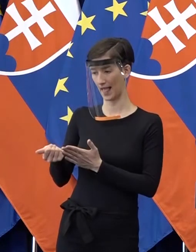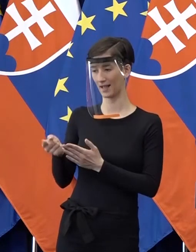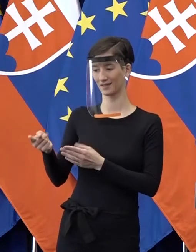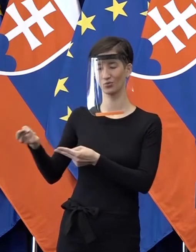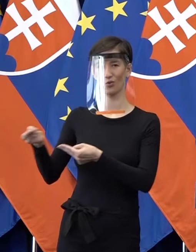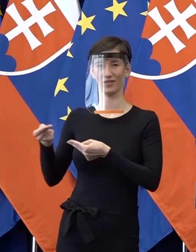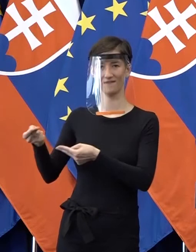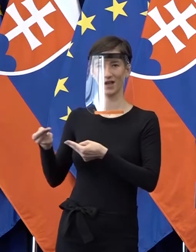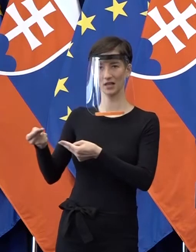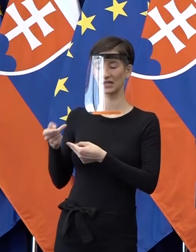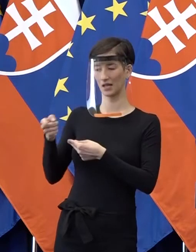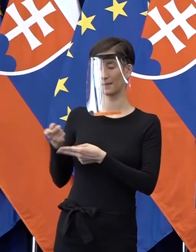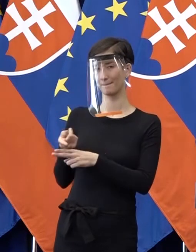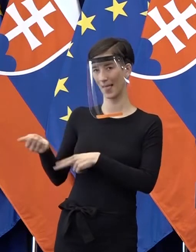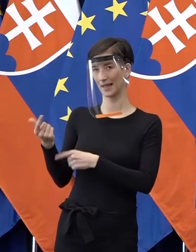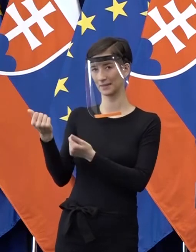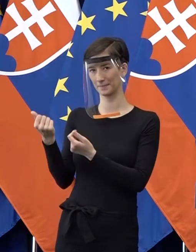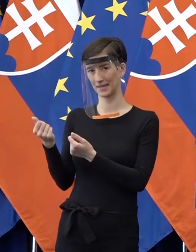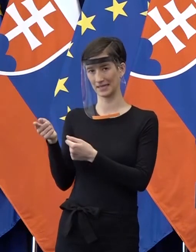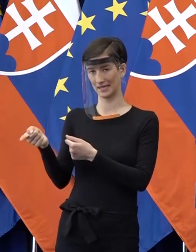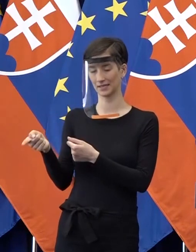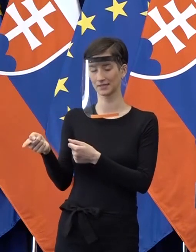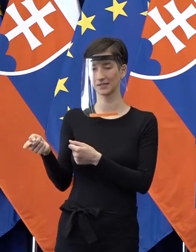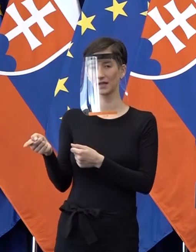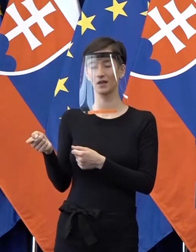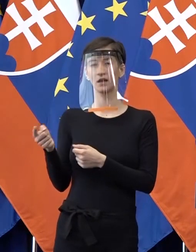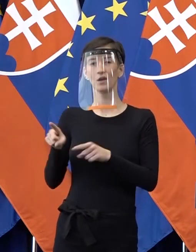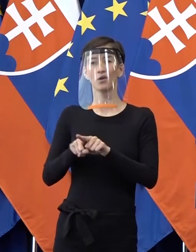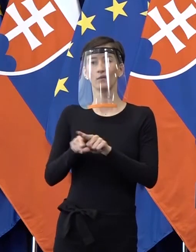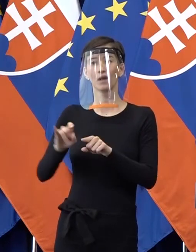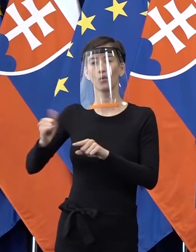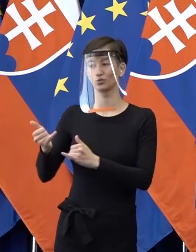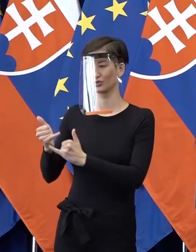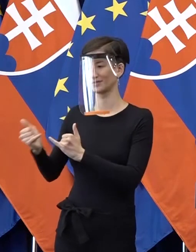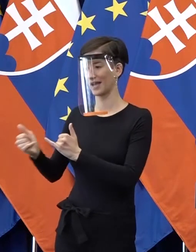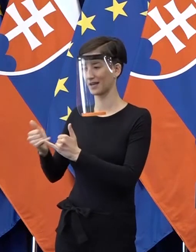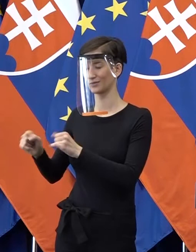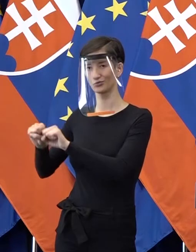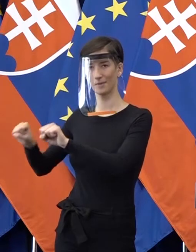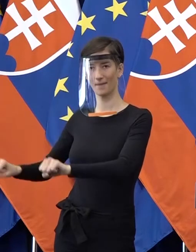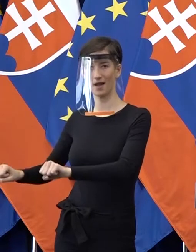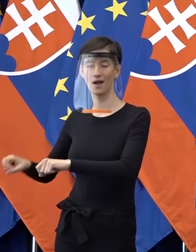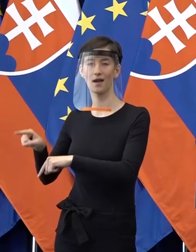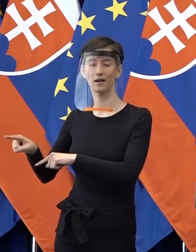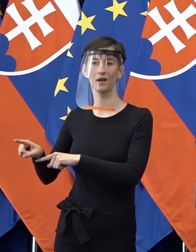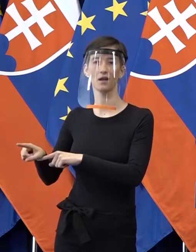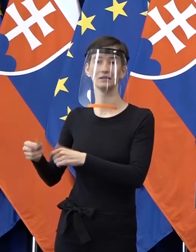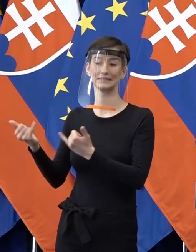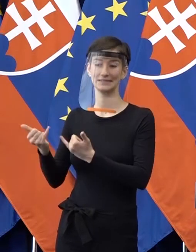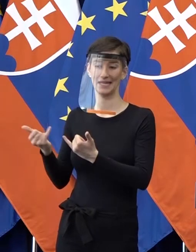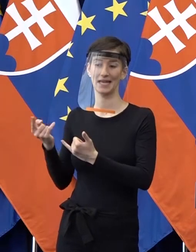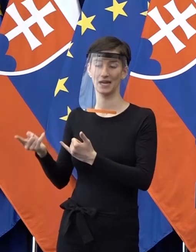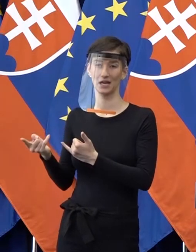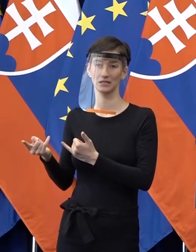dodavateľovi peniazy do tej financujúcej strany. A častokrát sú tu aj zahraničné banky, ktoré bohužiaľ dneska nemajú